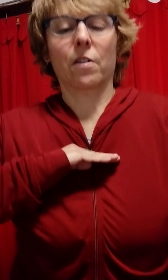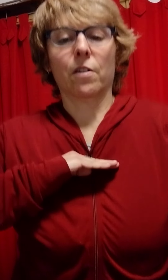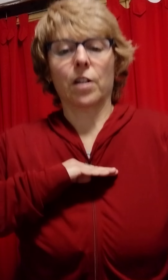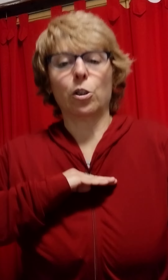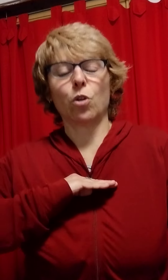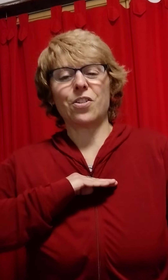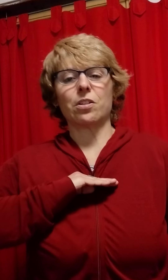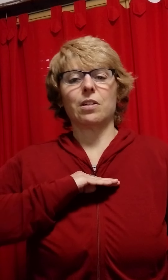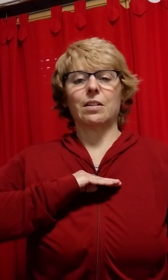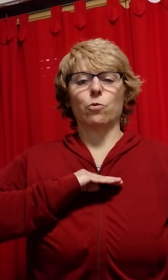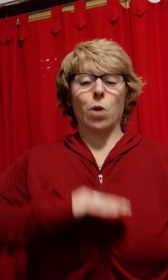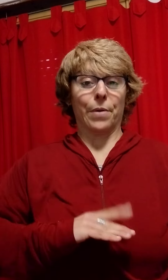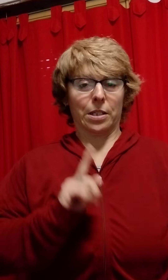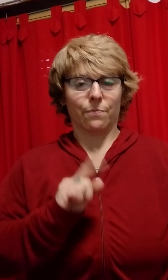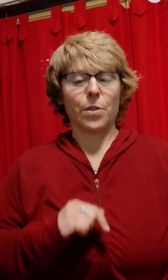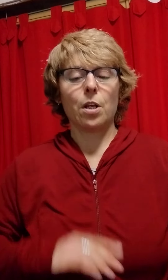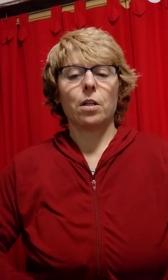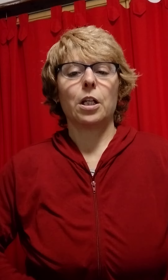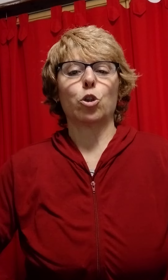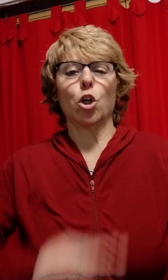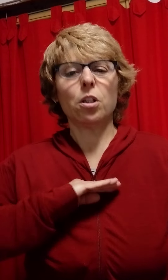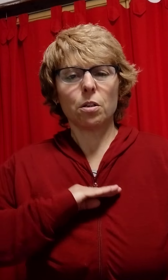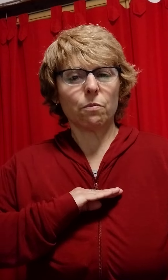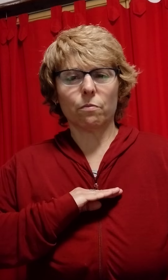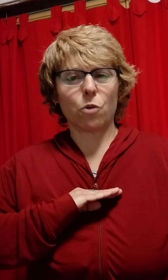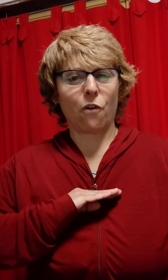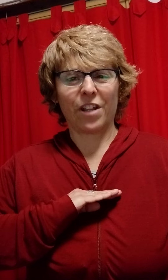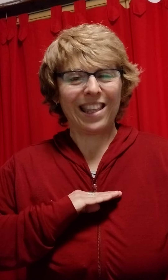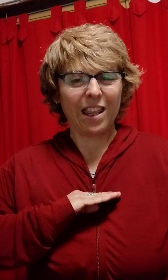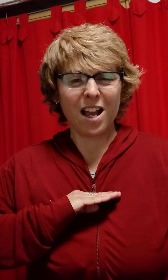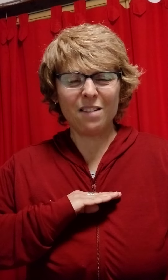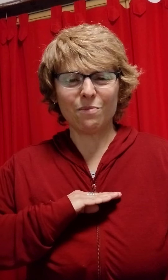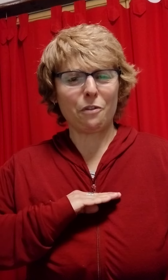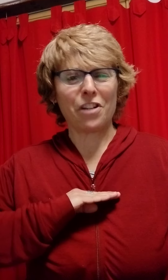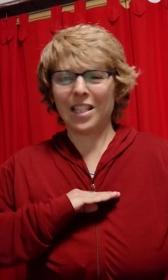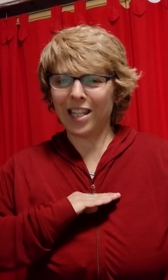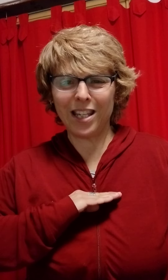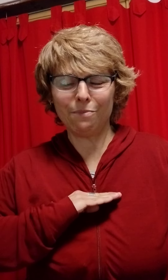Esto es una vez. Estoy ofendida, me ofendí.